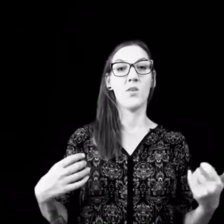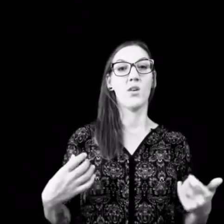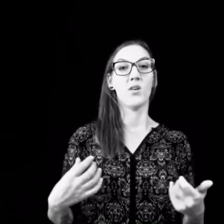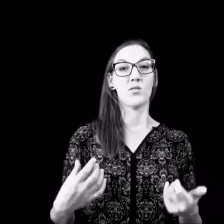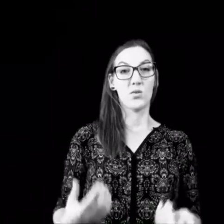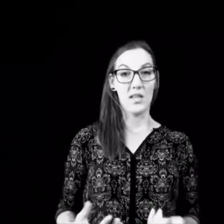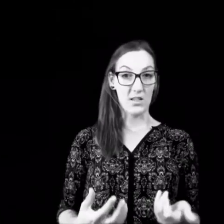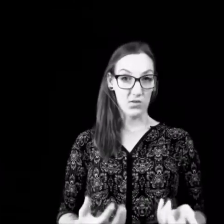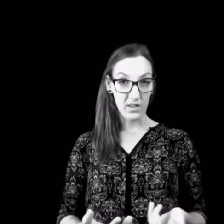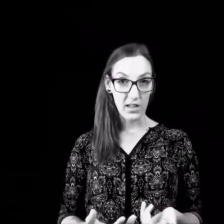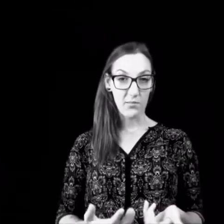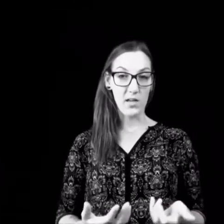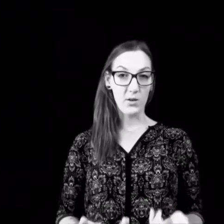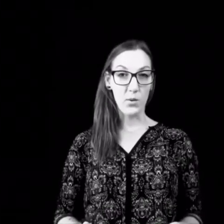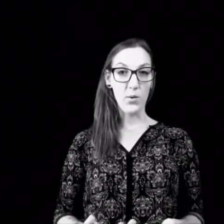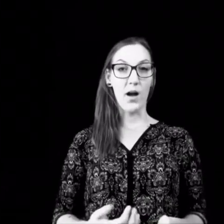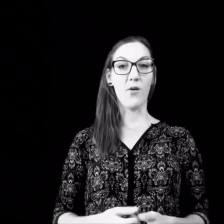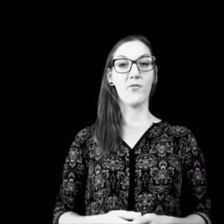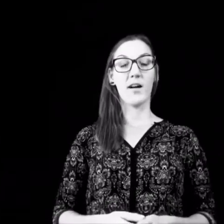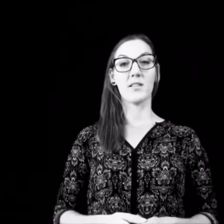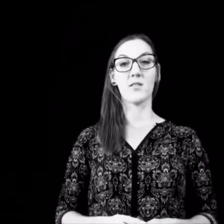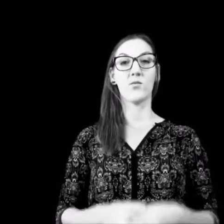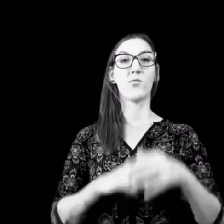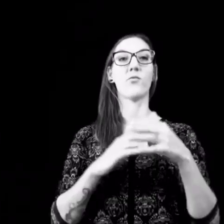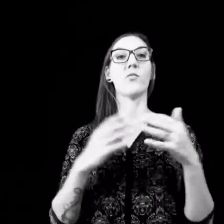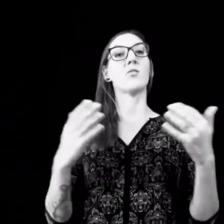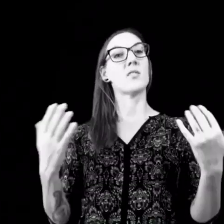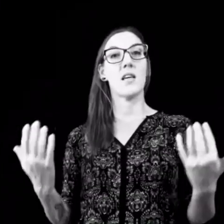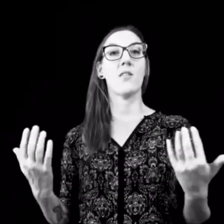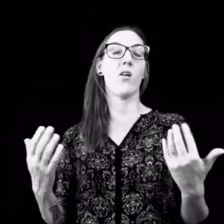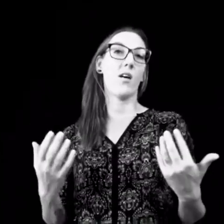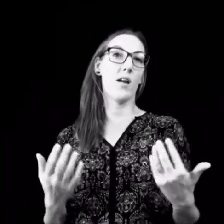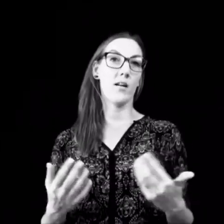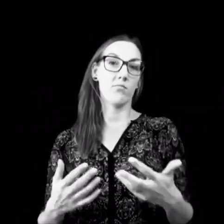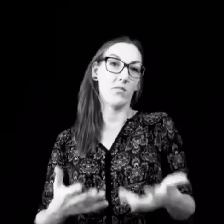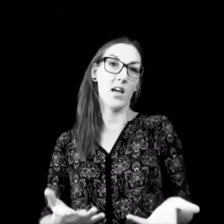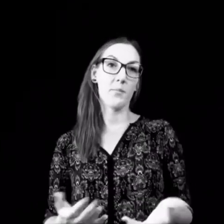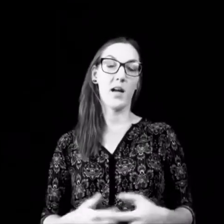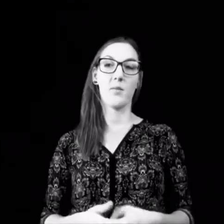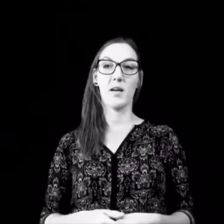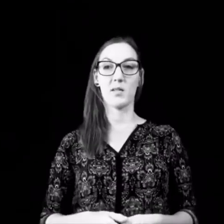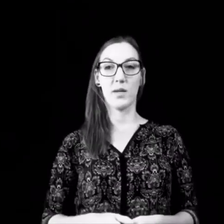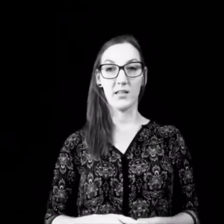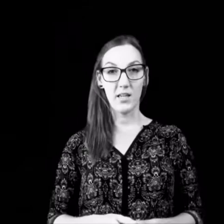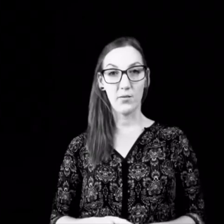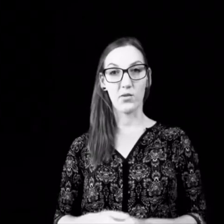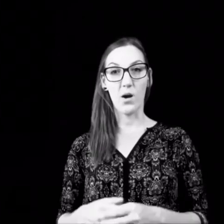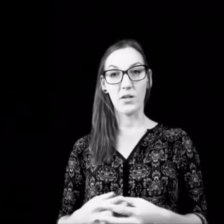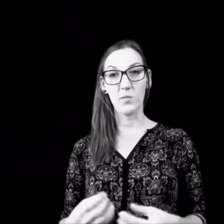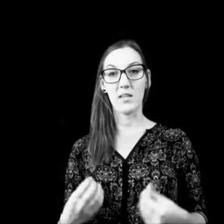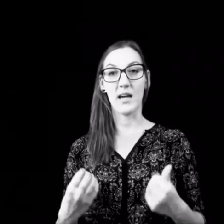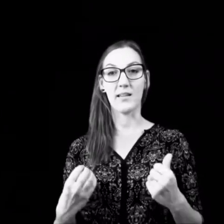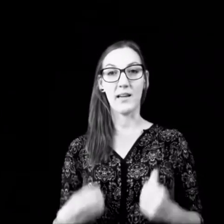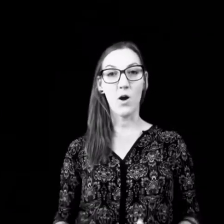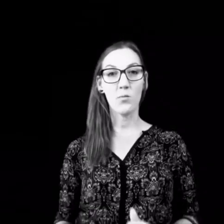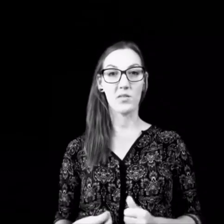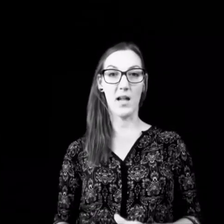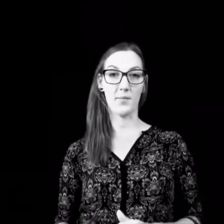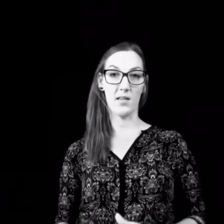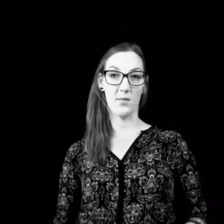sozial schwierigen Milieu aufwachsen und sehen, Oh ja, ich habe keine Perspektive und auch nicht mehr daran glauben, selbst eine